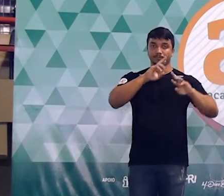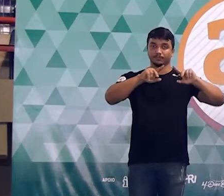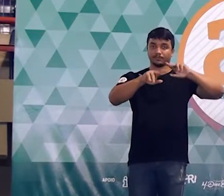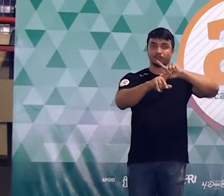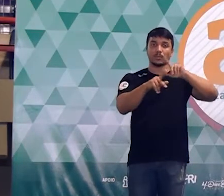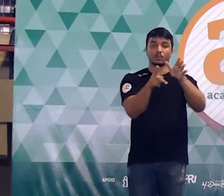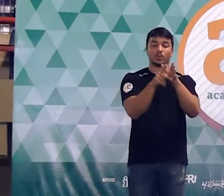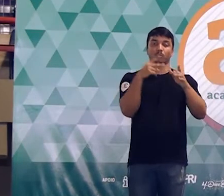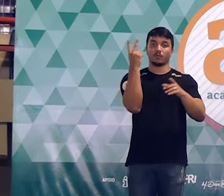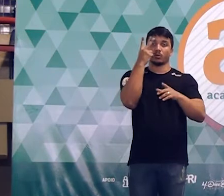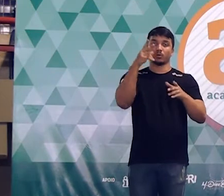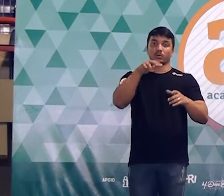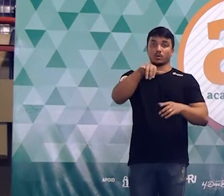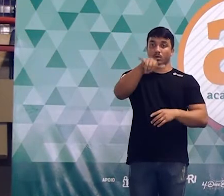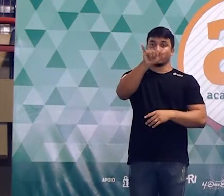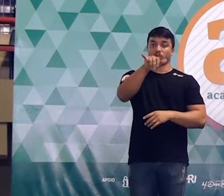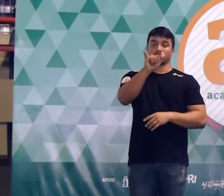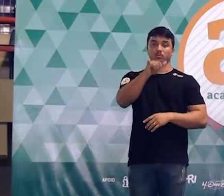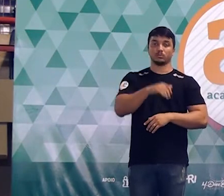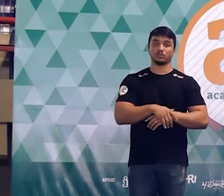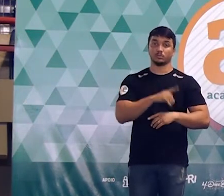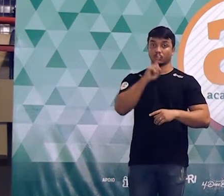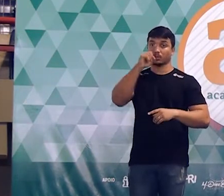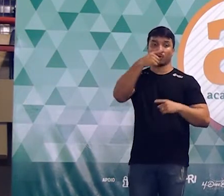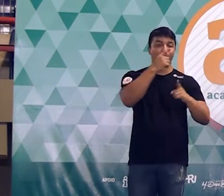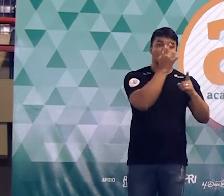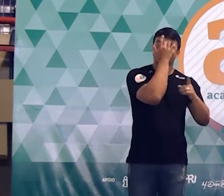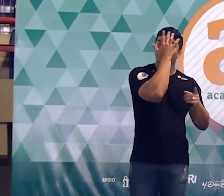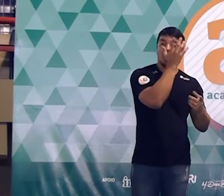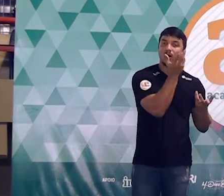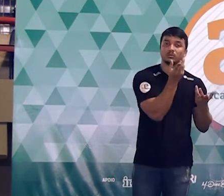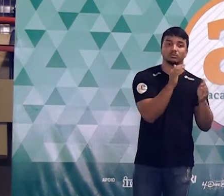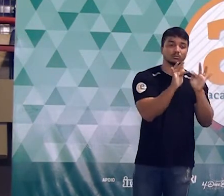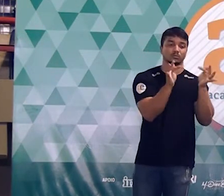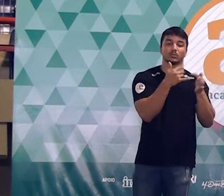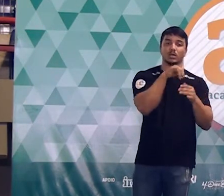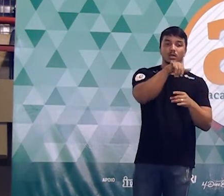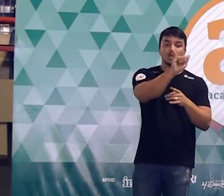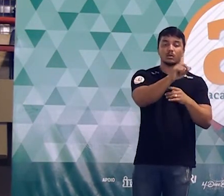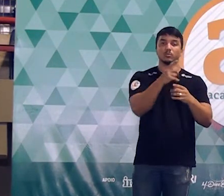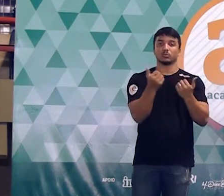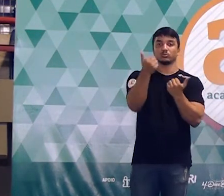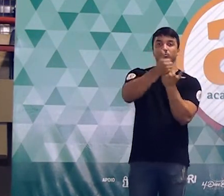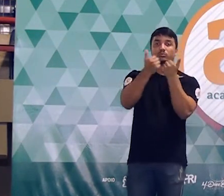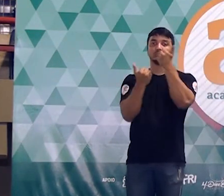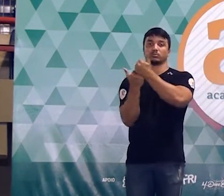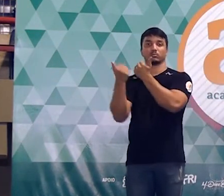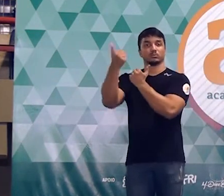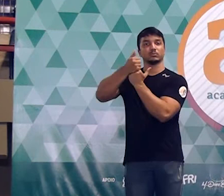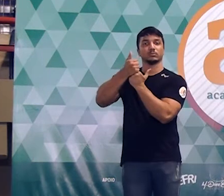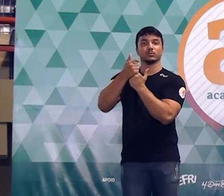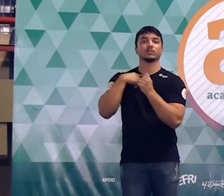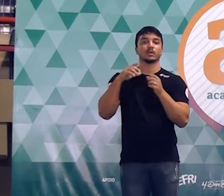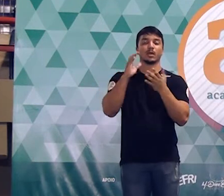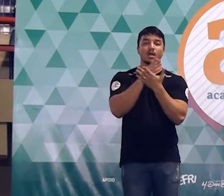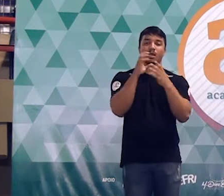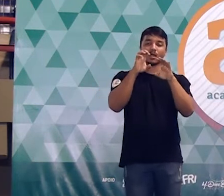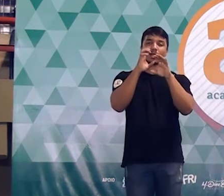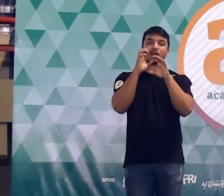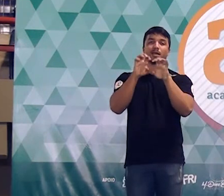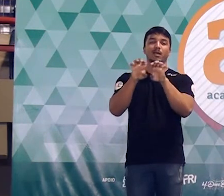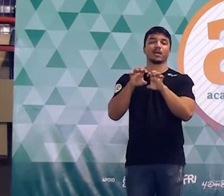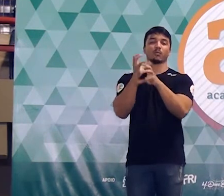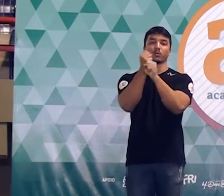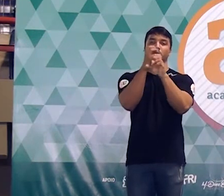agora encontrar as outras tá super fácil porque é só pegar o valor do y e sair substituindo nas equações que a gente tem cada